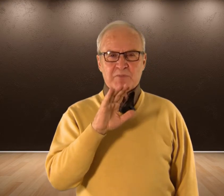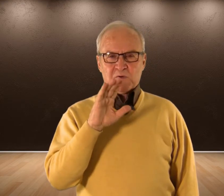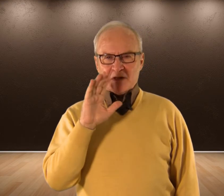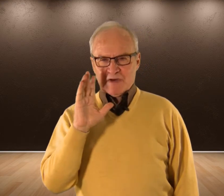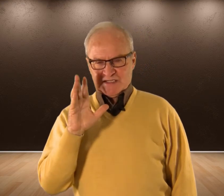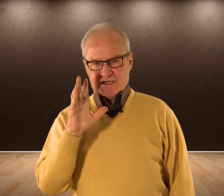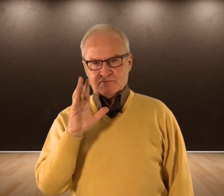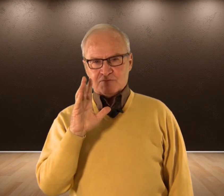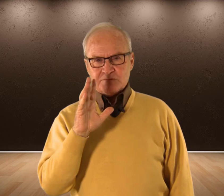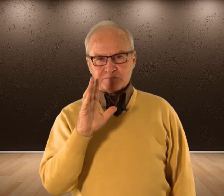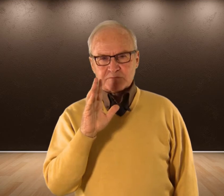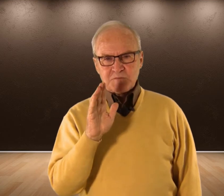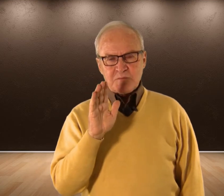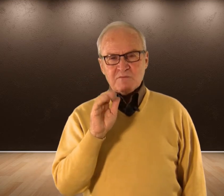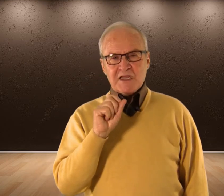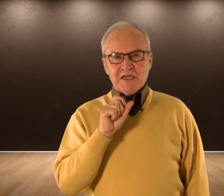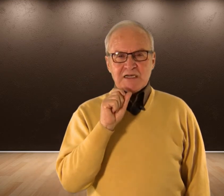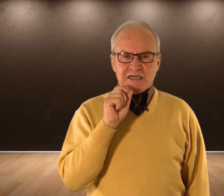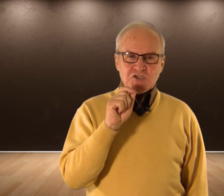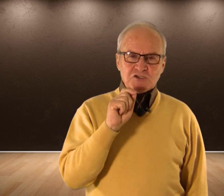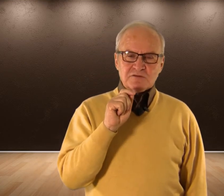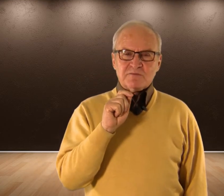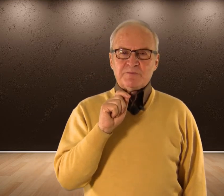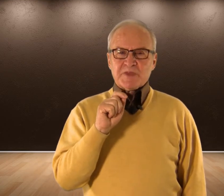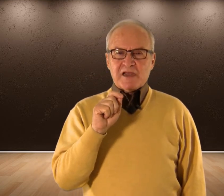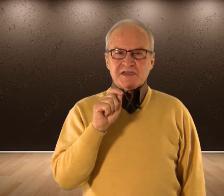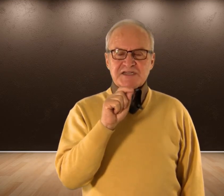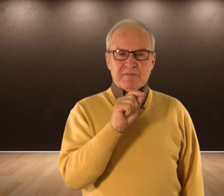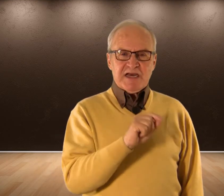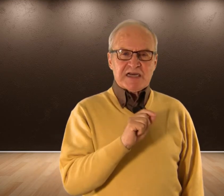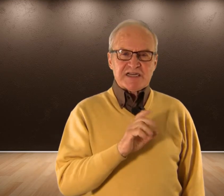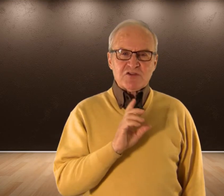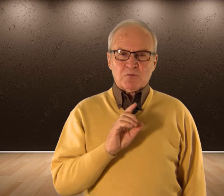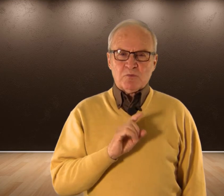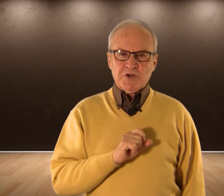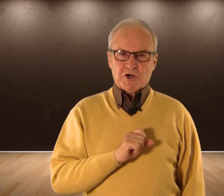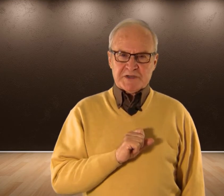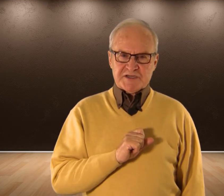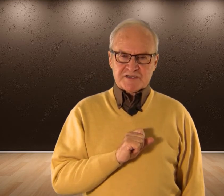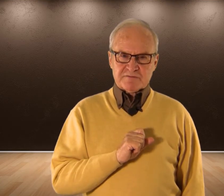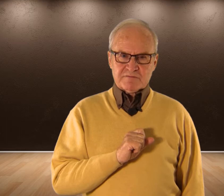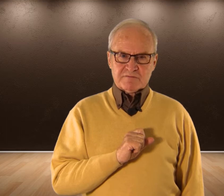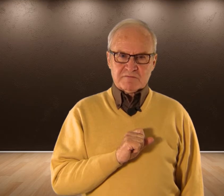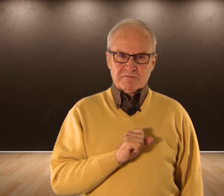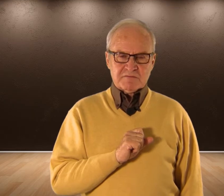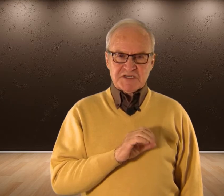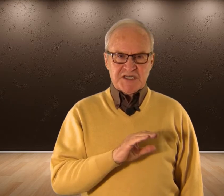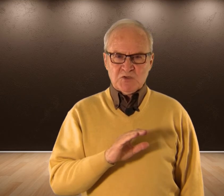problemática Las dos se habían casado muy jóvenes Siendo